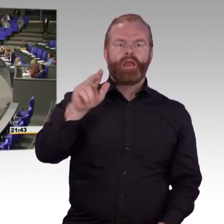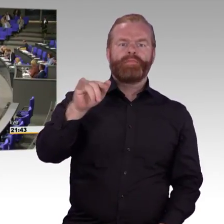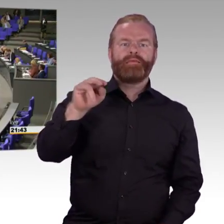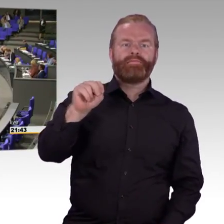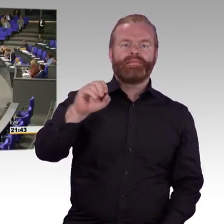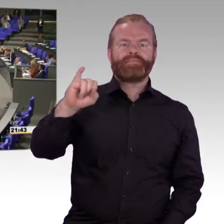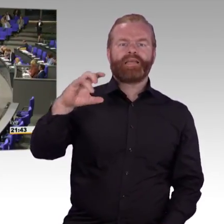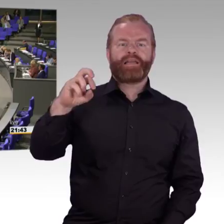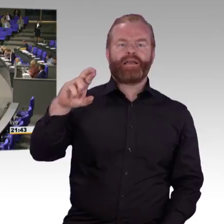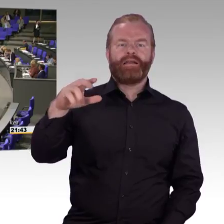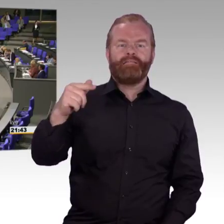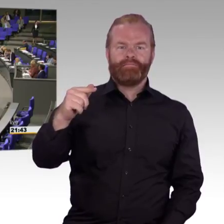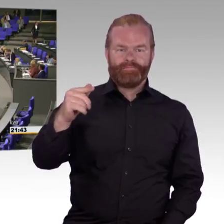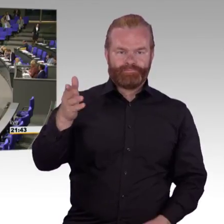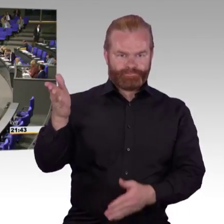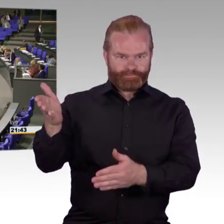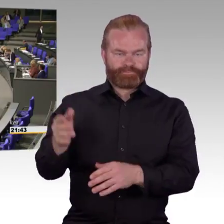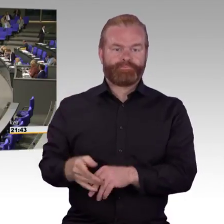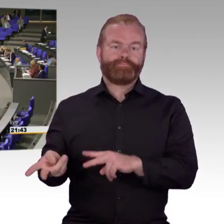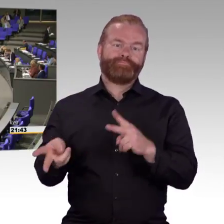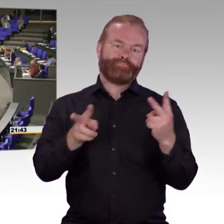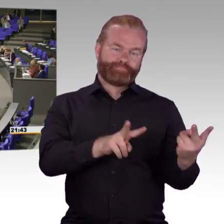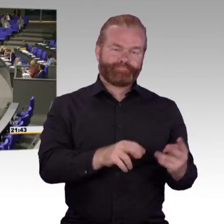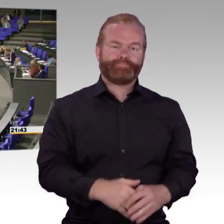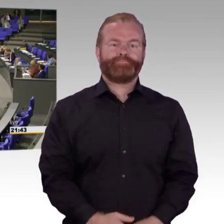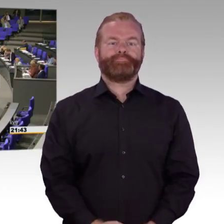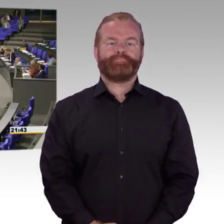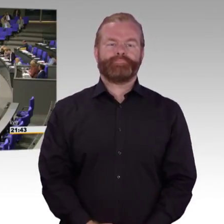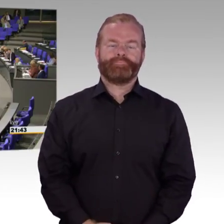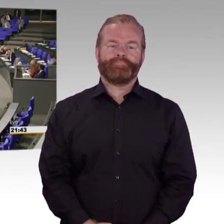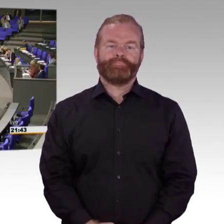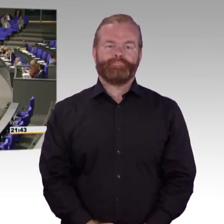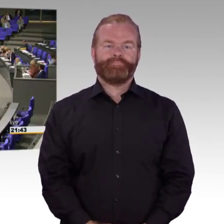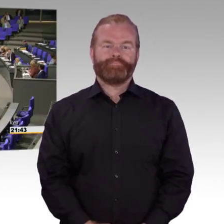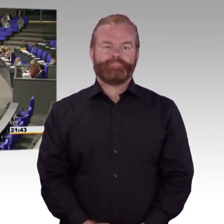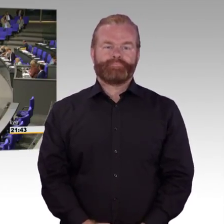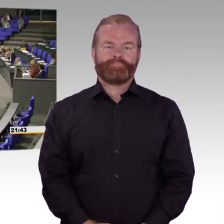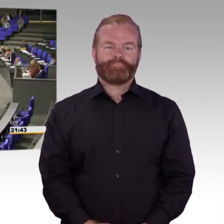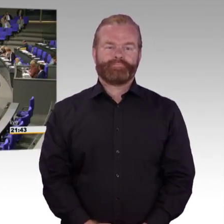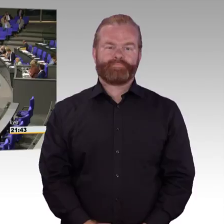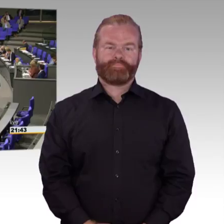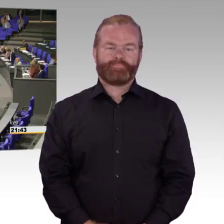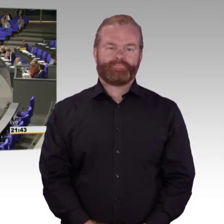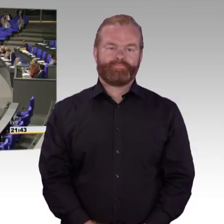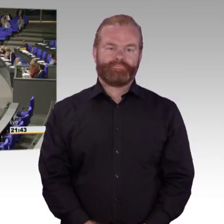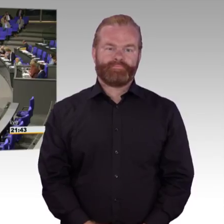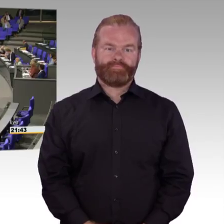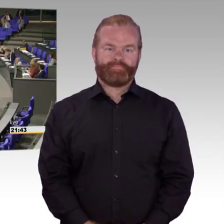Werte Damen und Herren, wertes Präsidium, dieser Gesetzentwurf ist eine willkürliche Mischung verschiedenster Themen. Neben Maßnahmen zur